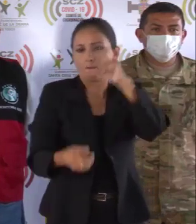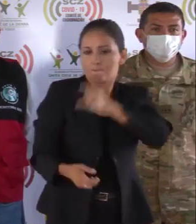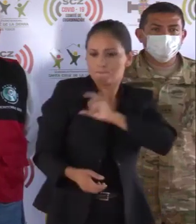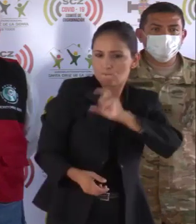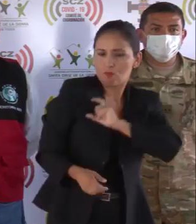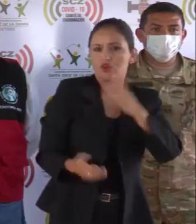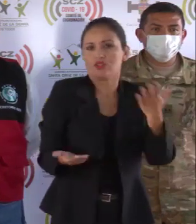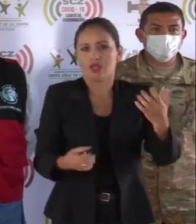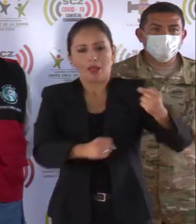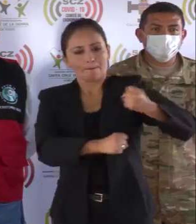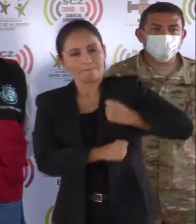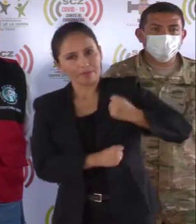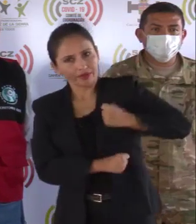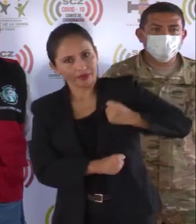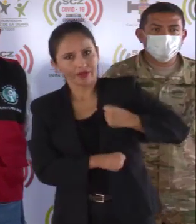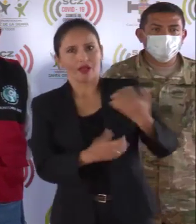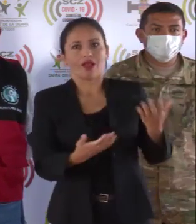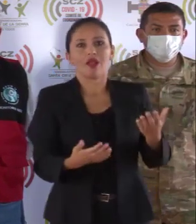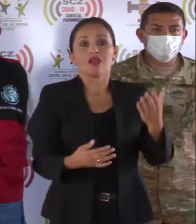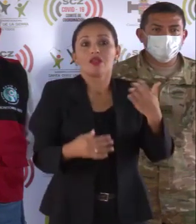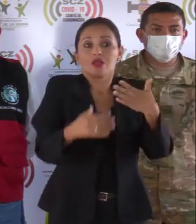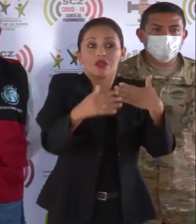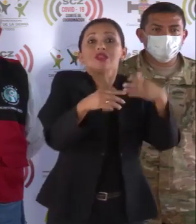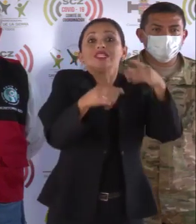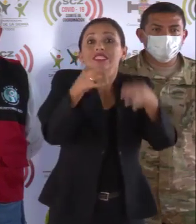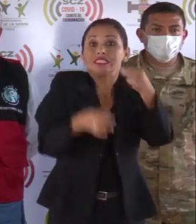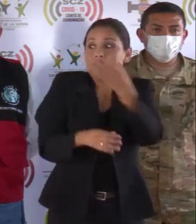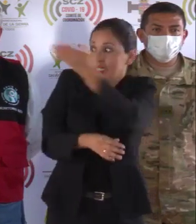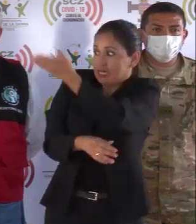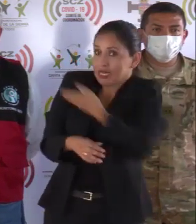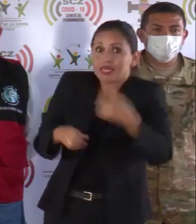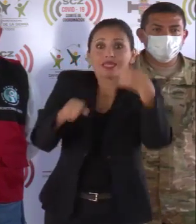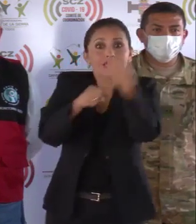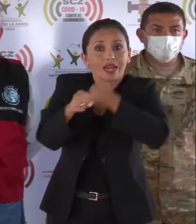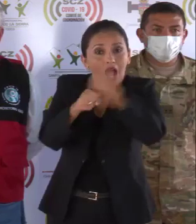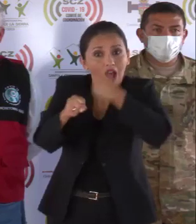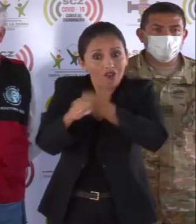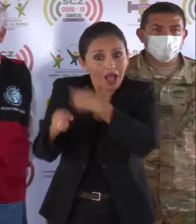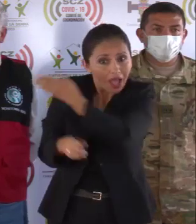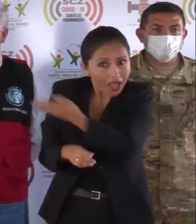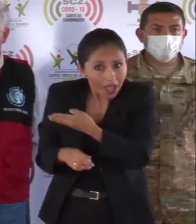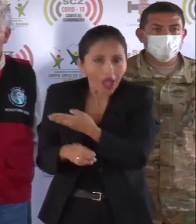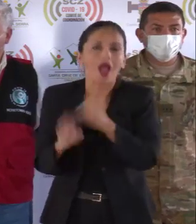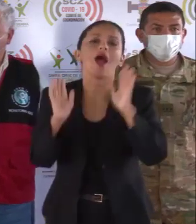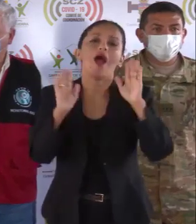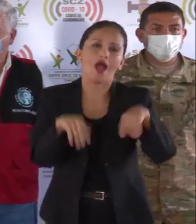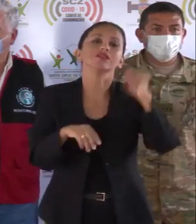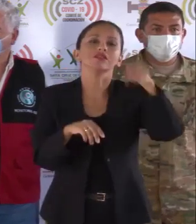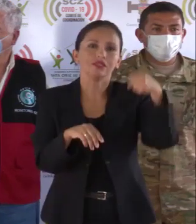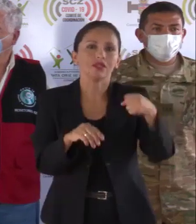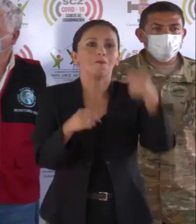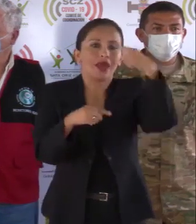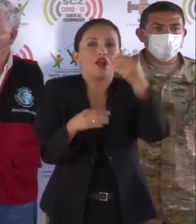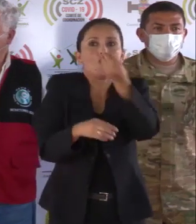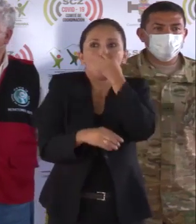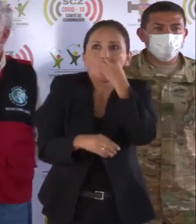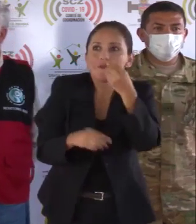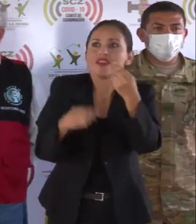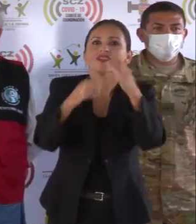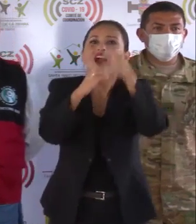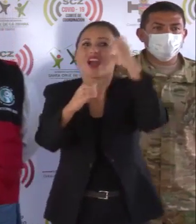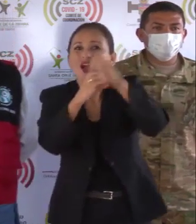policías, militares y quienes trabajamos para que no nos falten alimentos